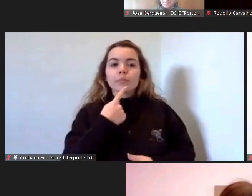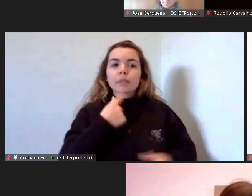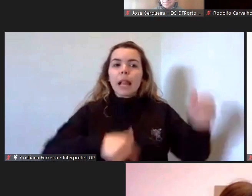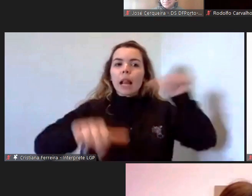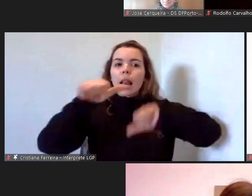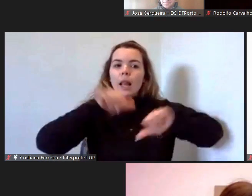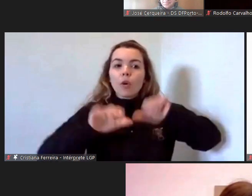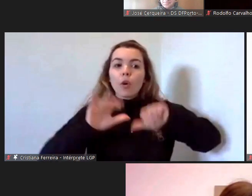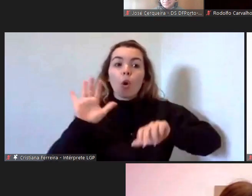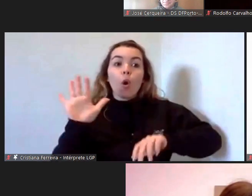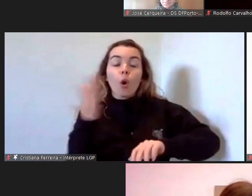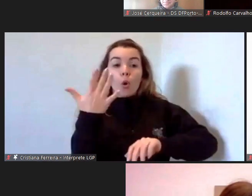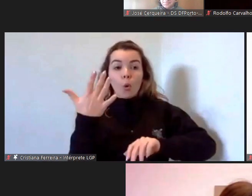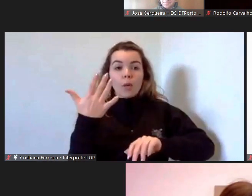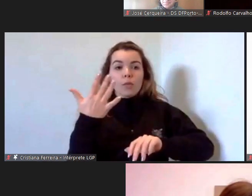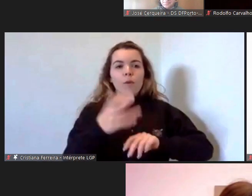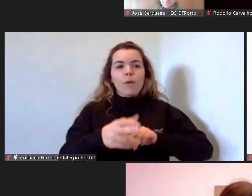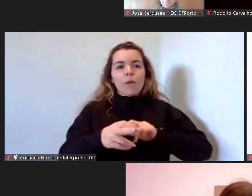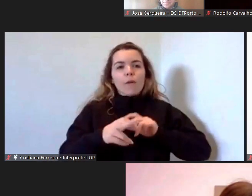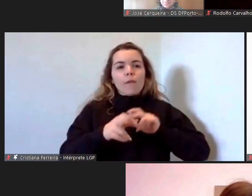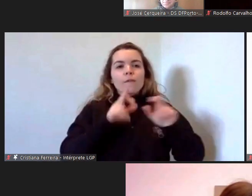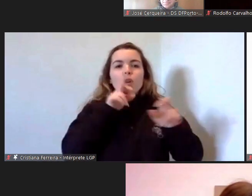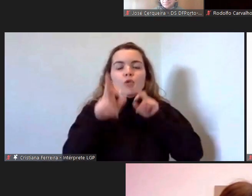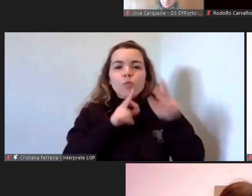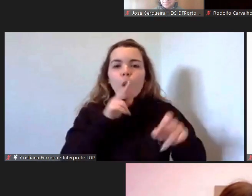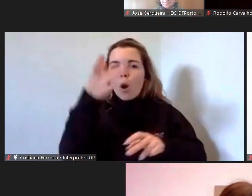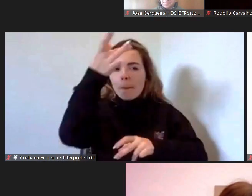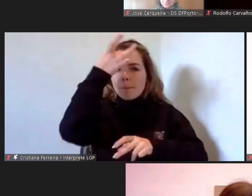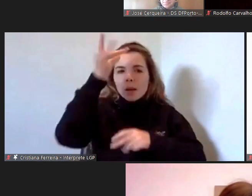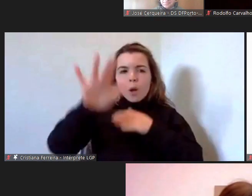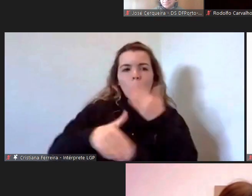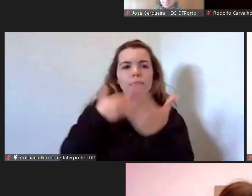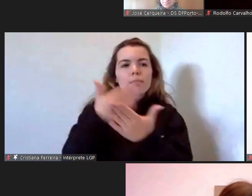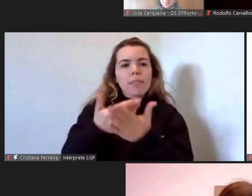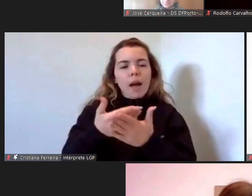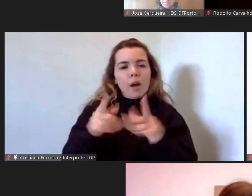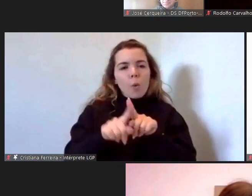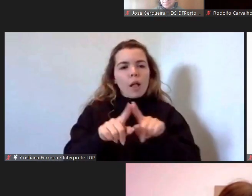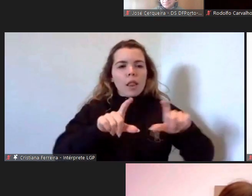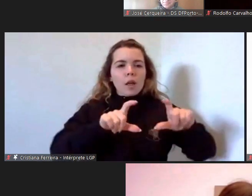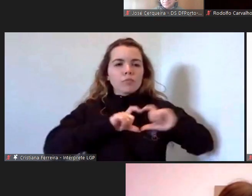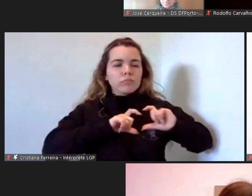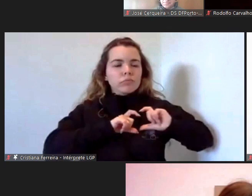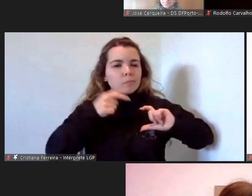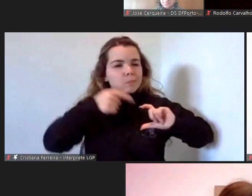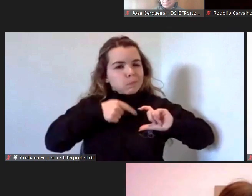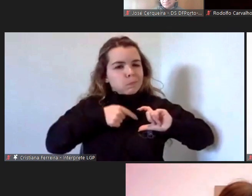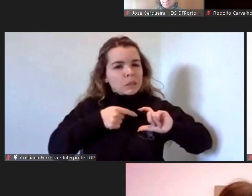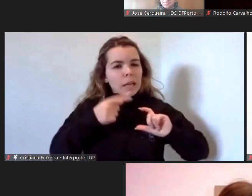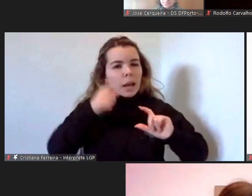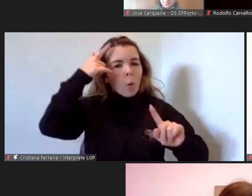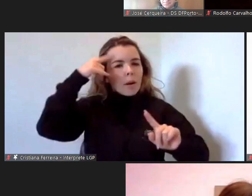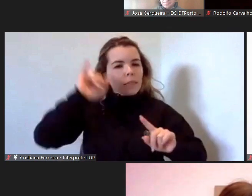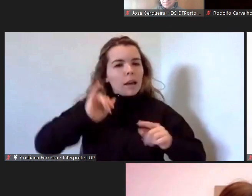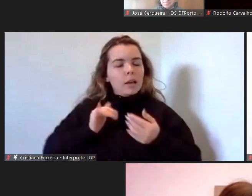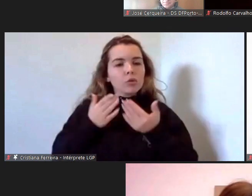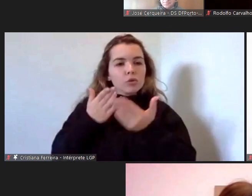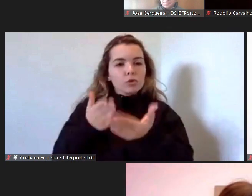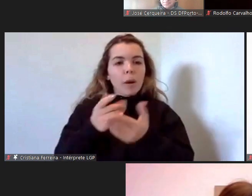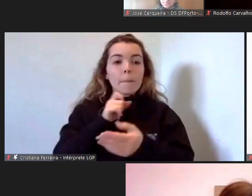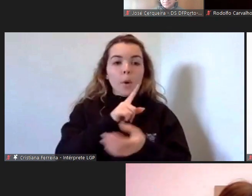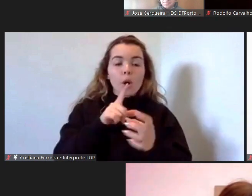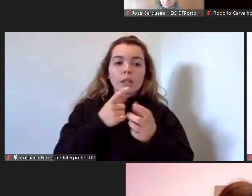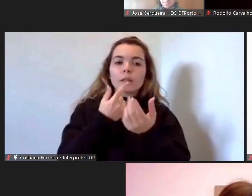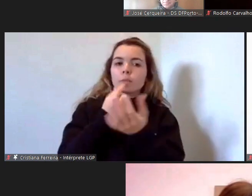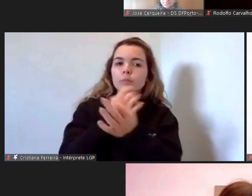este feedback se dá do coração e com a ideia de ajudar isto pode ser incrível e pode promover uma